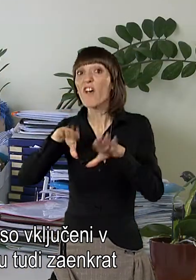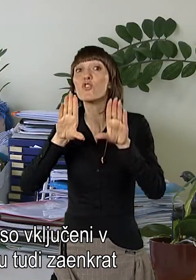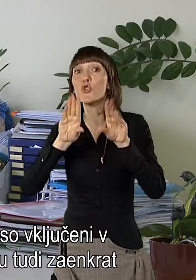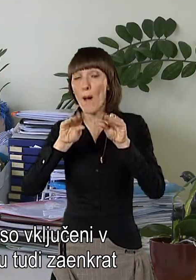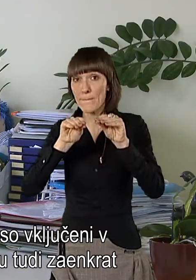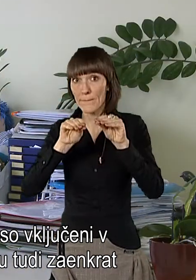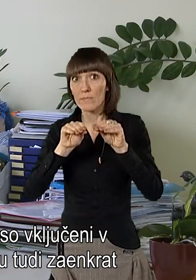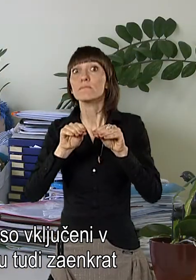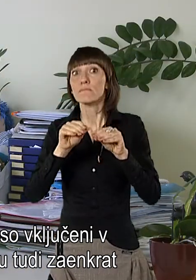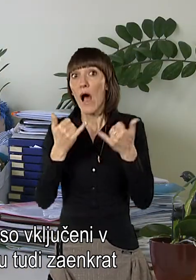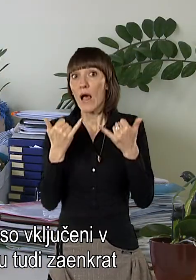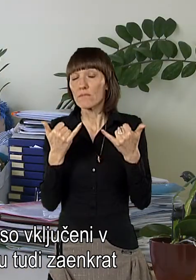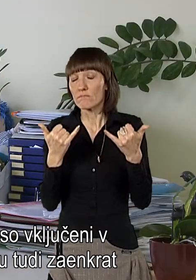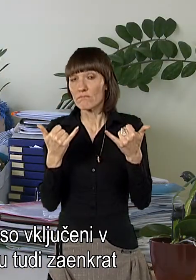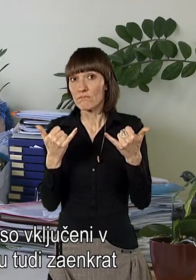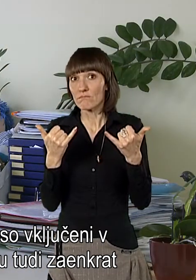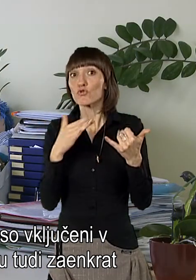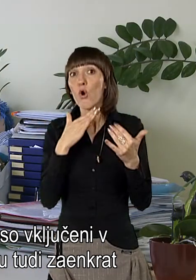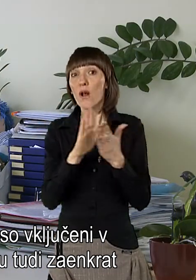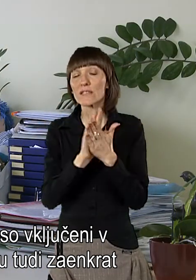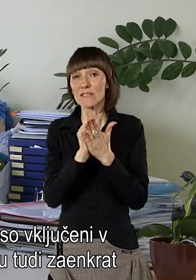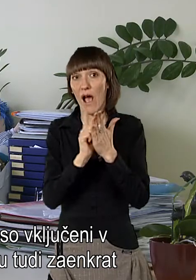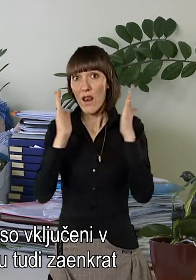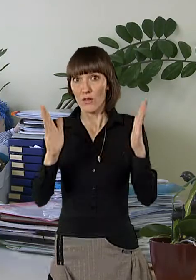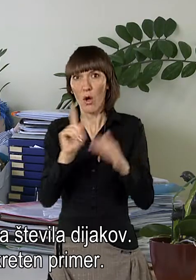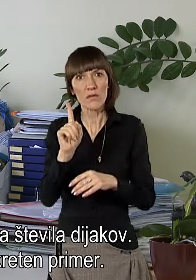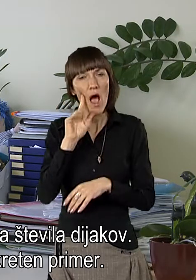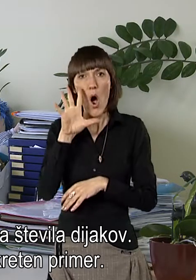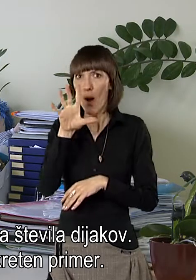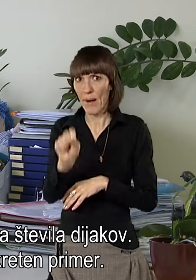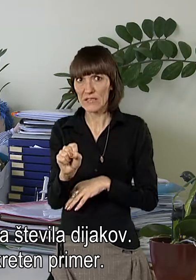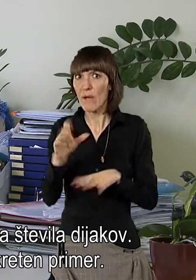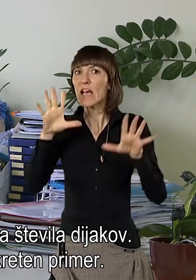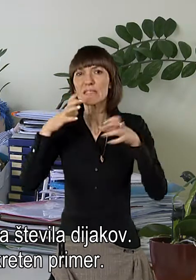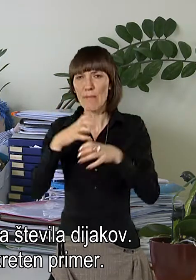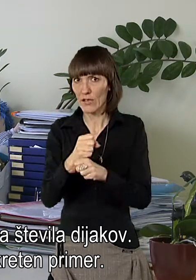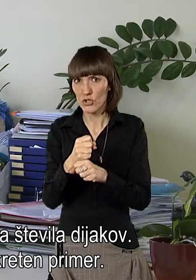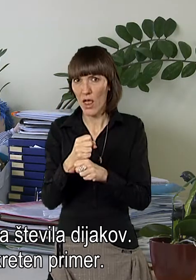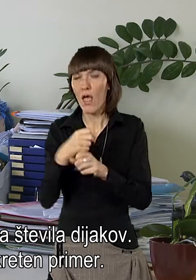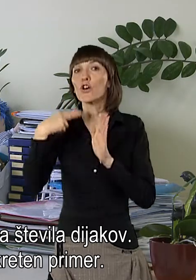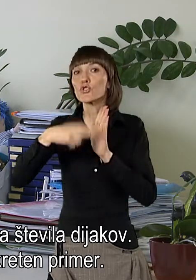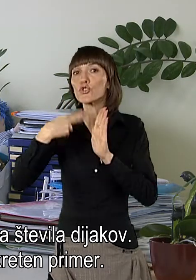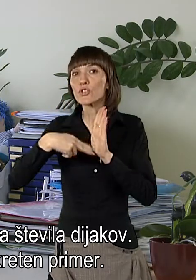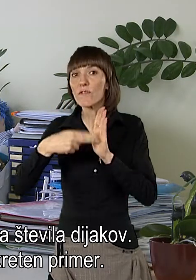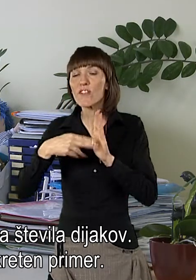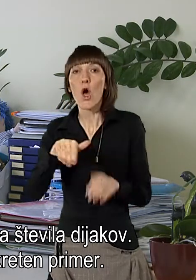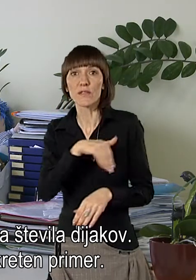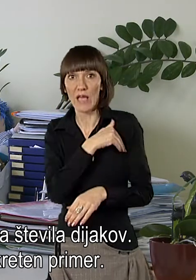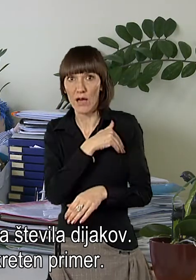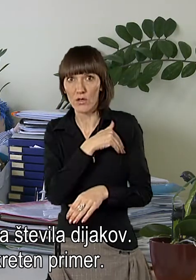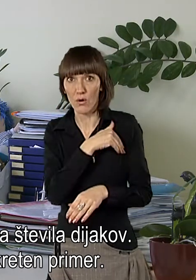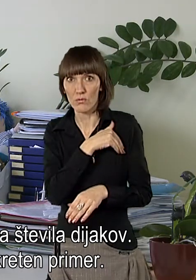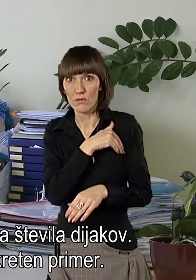v dom, v tem šolskem letu za enkrat tudi ne opažamo zmanjšenega števila